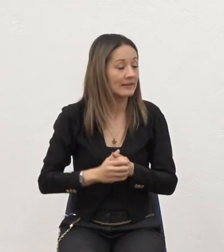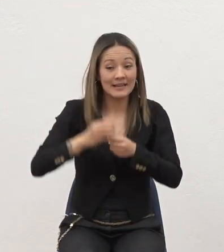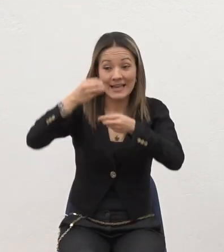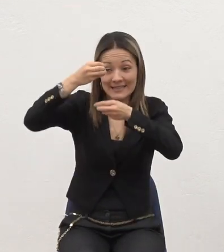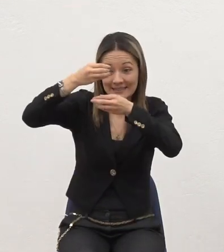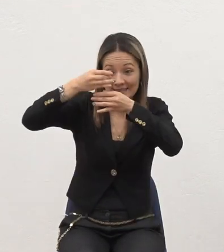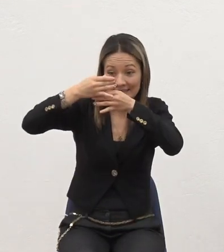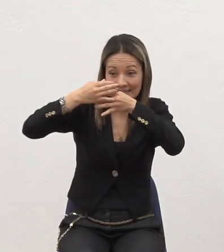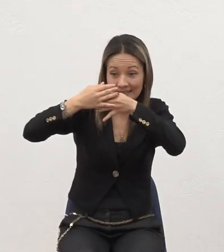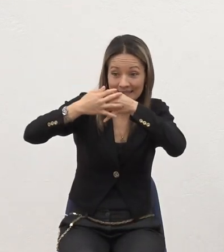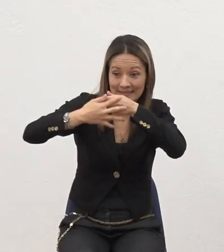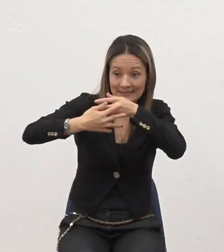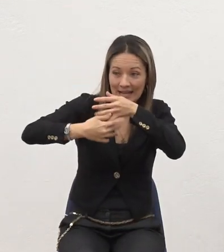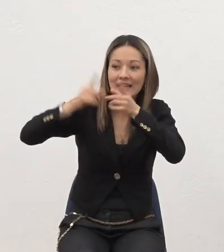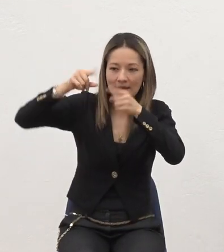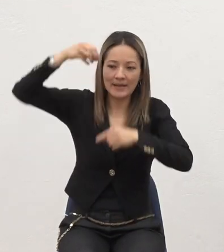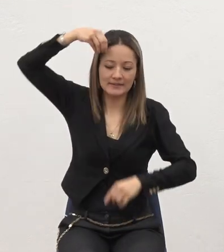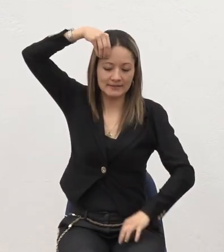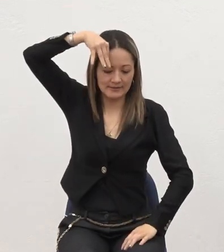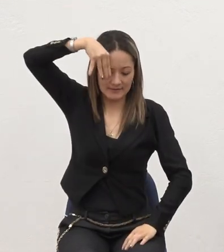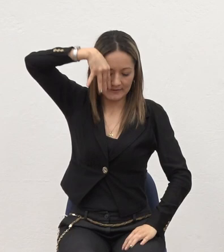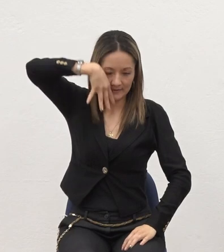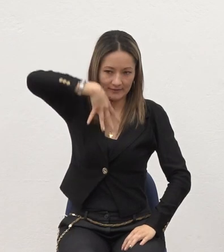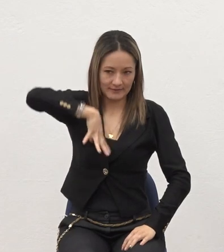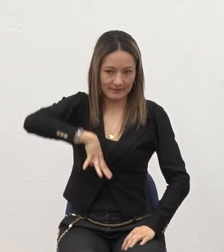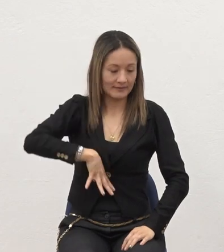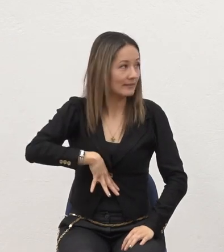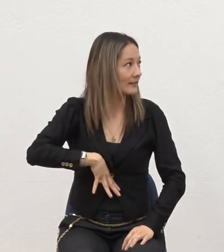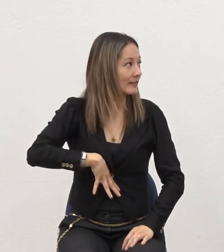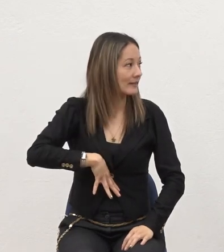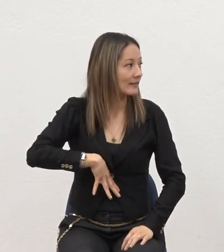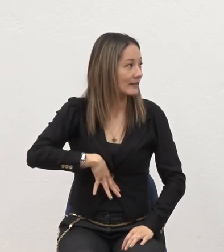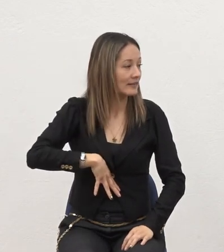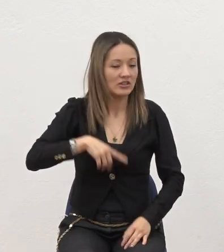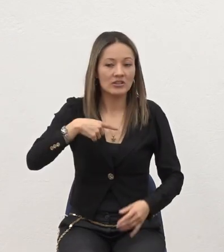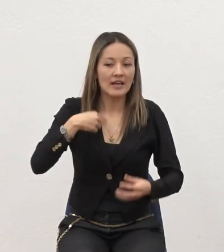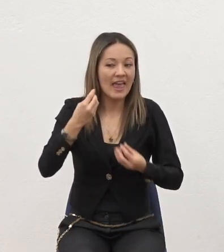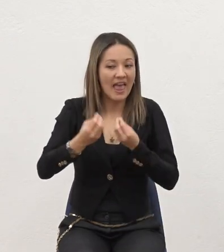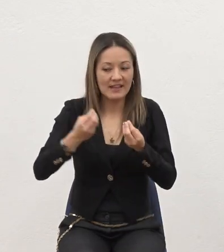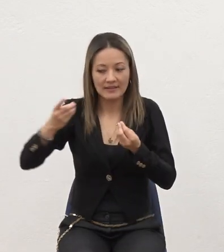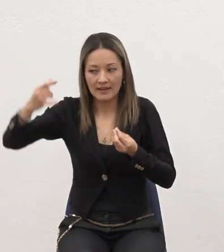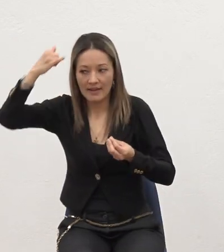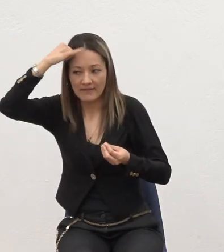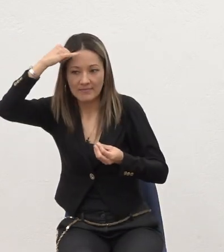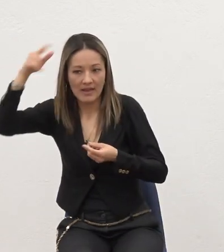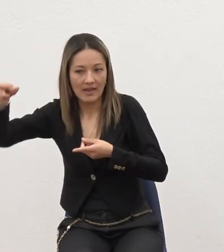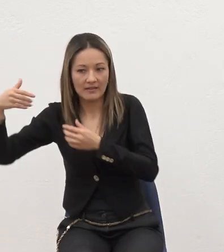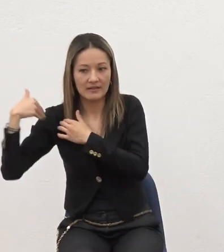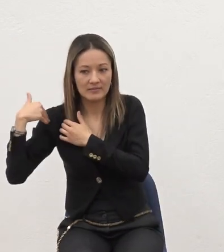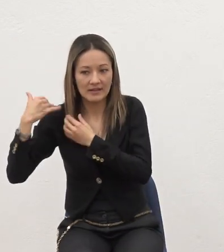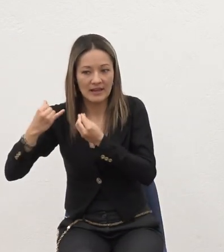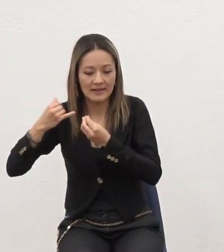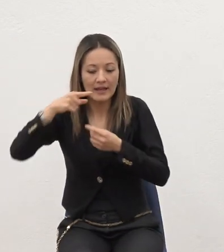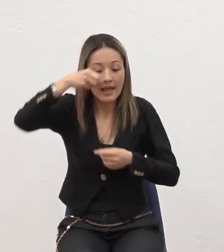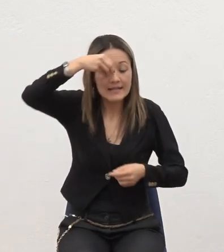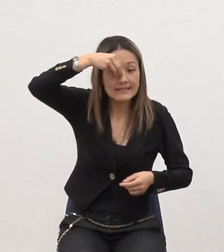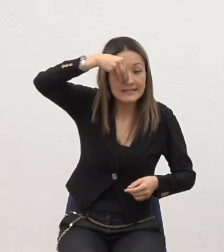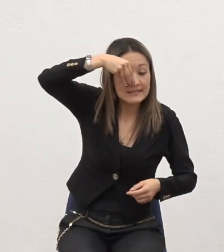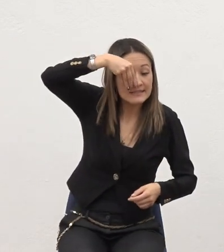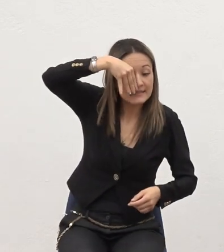la gravedad De arriba hacia abajo Acá que tenía que hacer La sangre Bajar Por